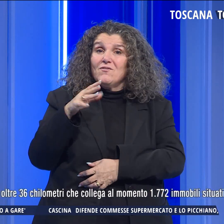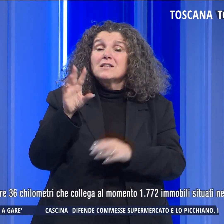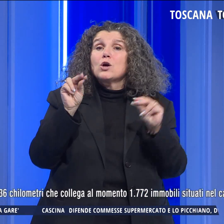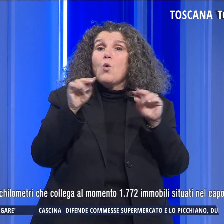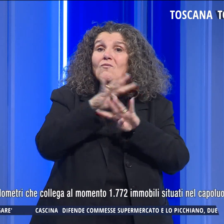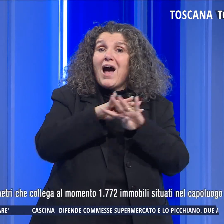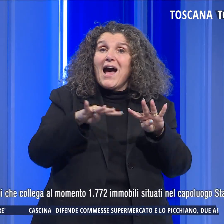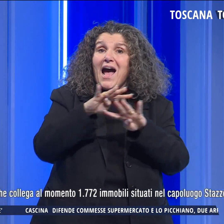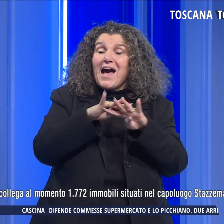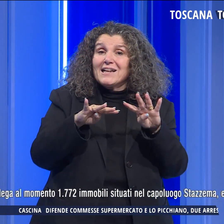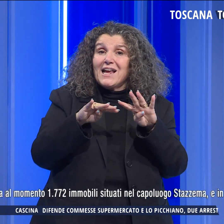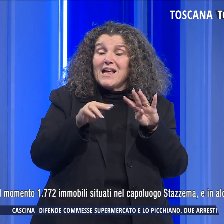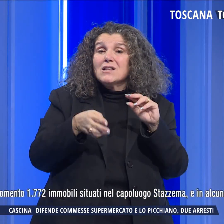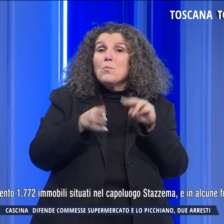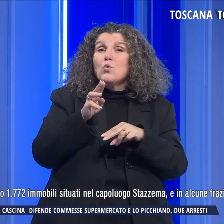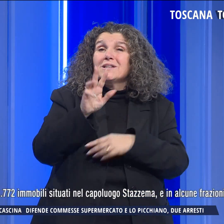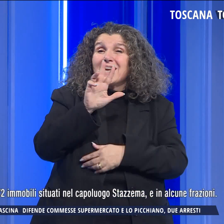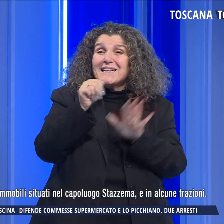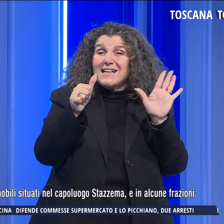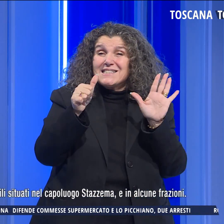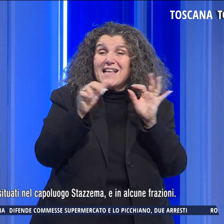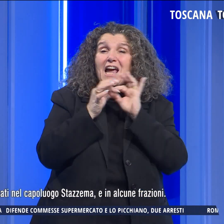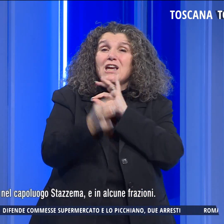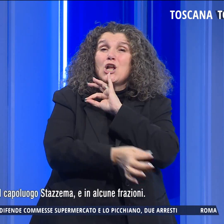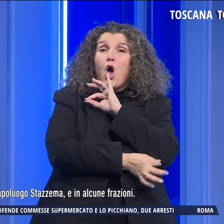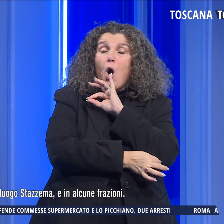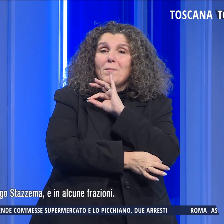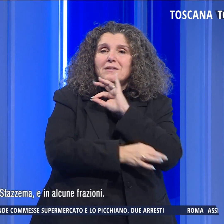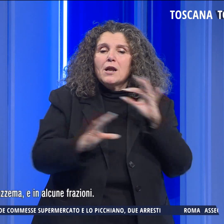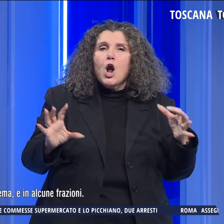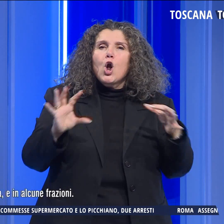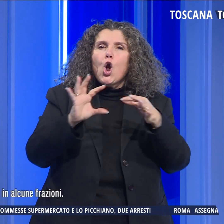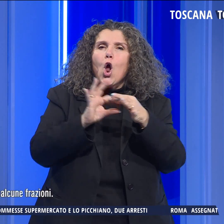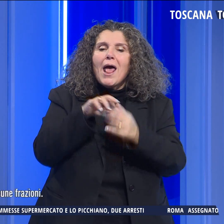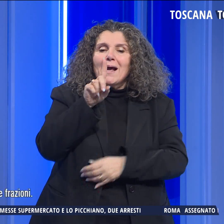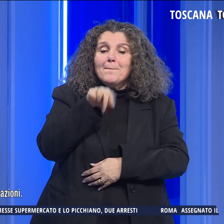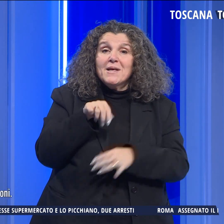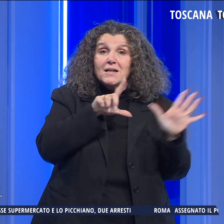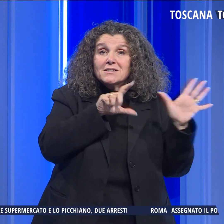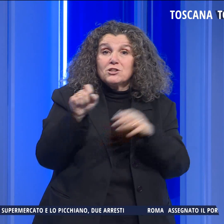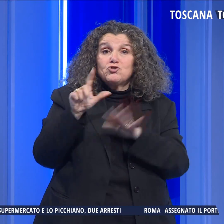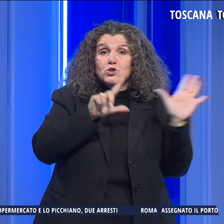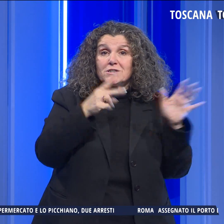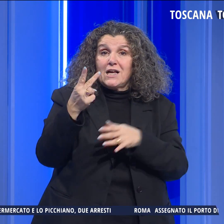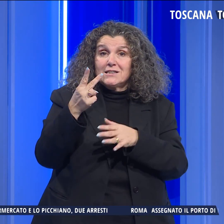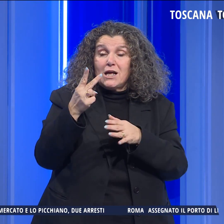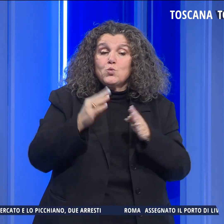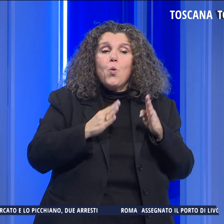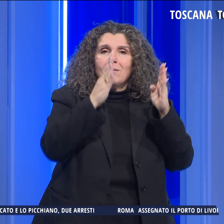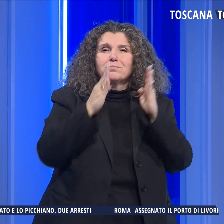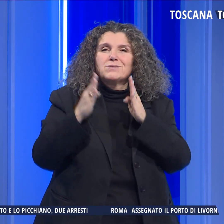rete di oltre 36 km, che collega al momento 1.772 immobili